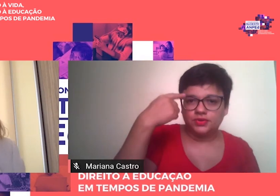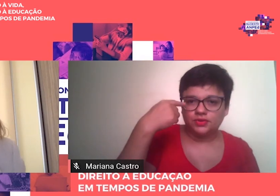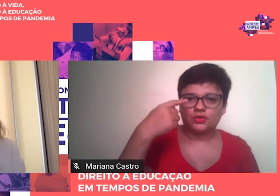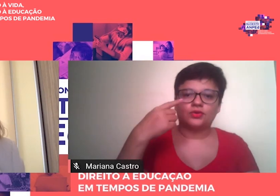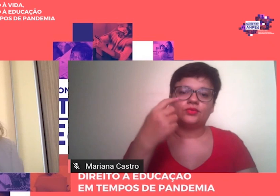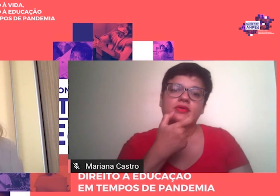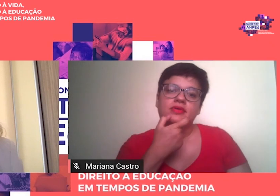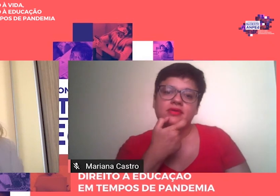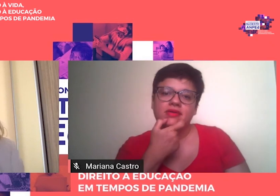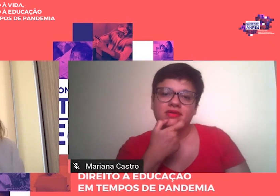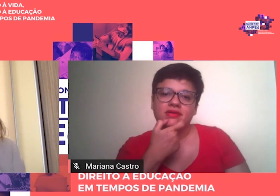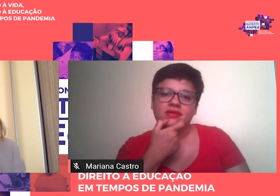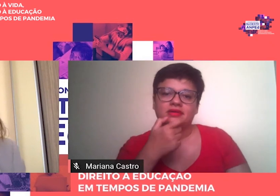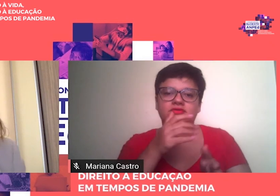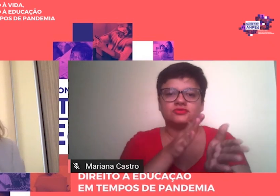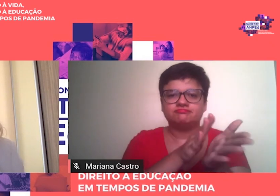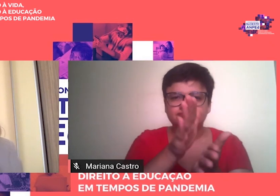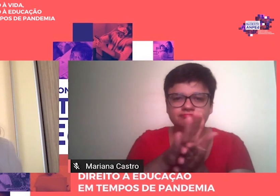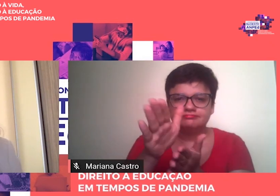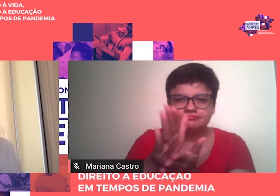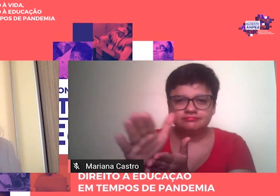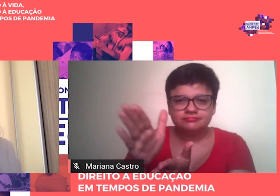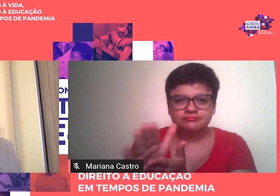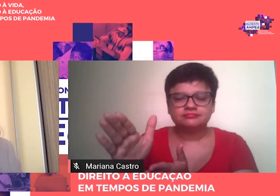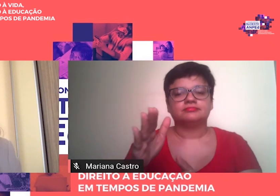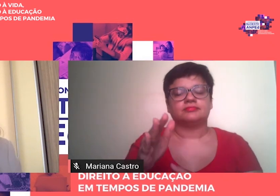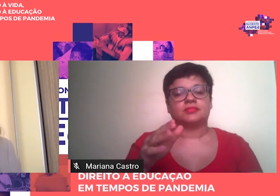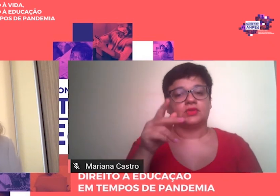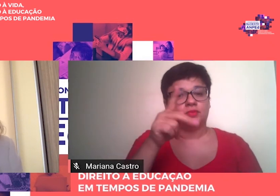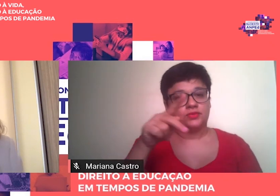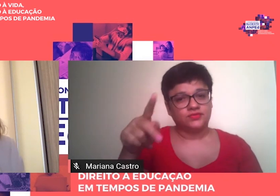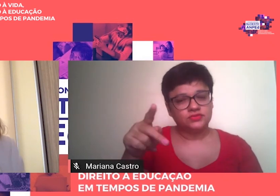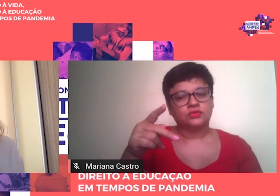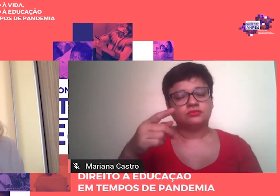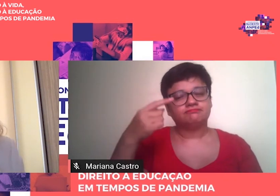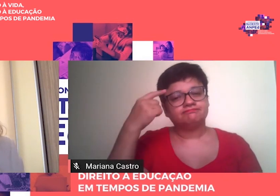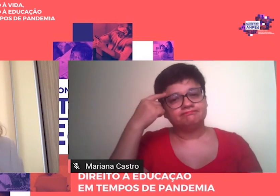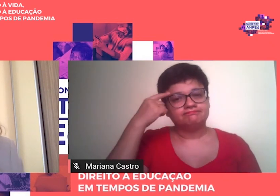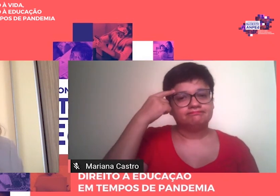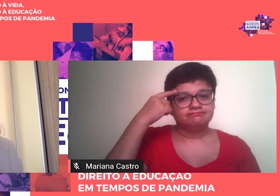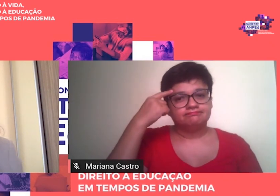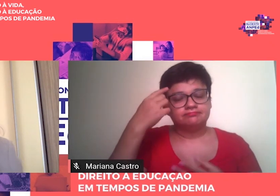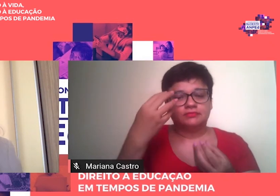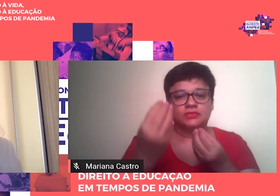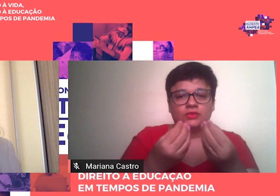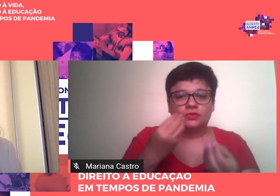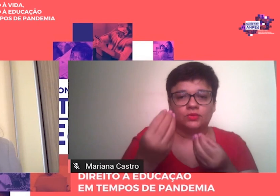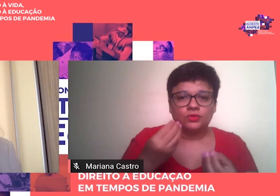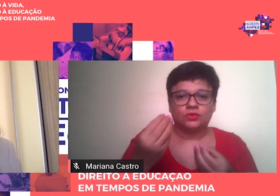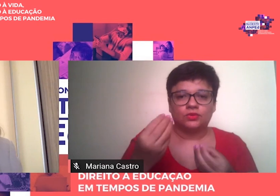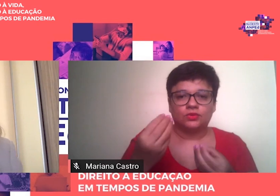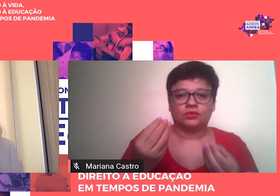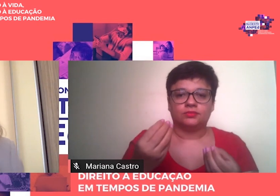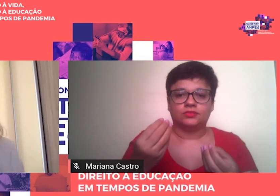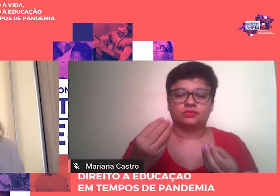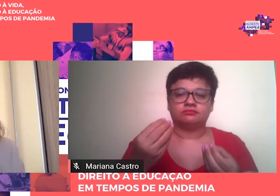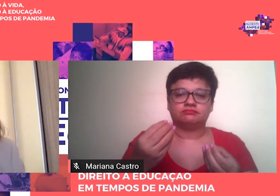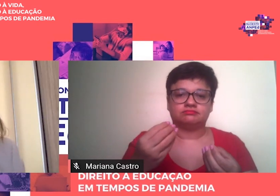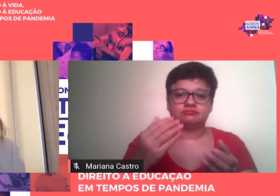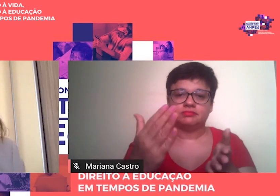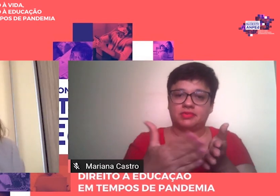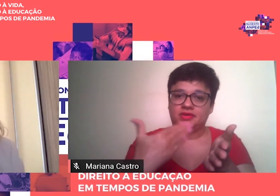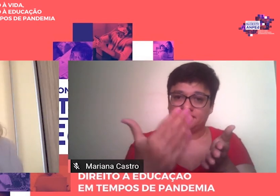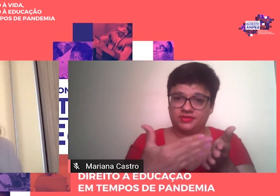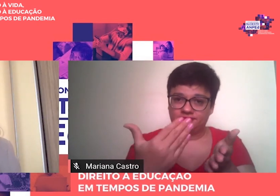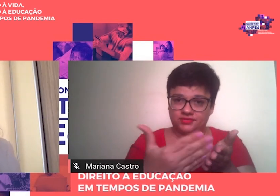gentilmente Nos desafiou A pensarmos A possibilidade De construir Uma Education Review Em